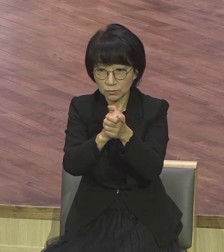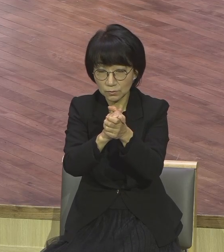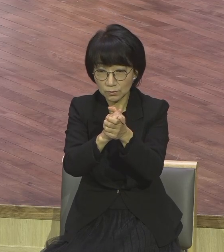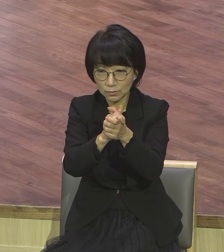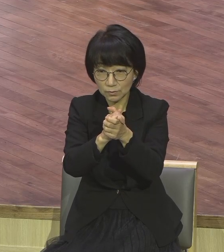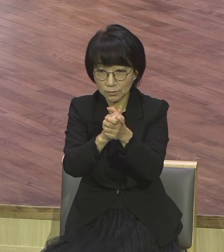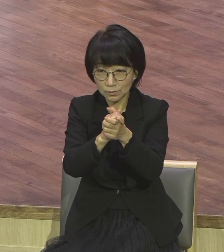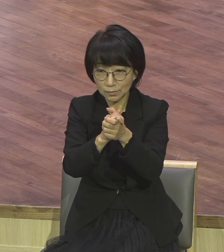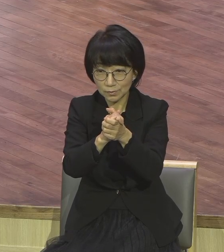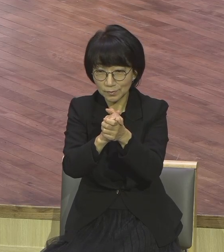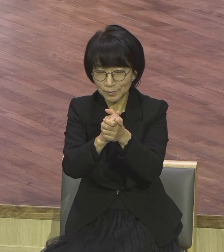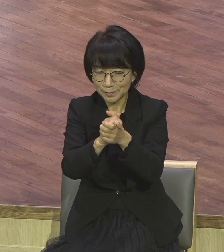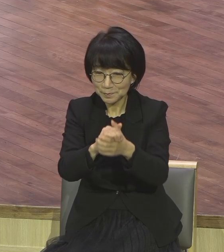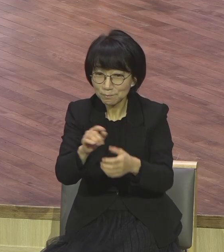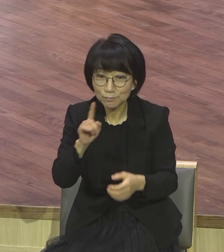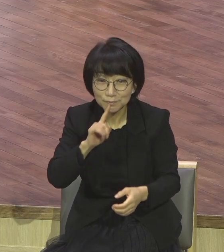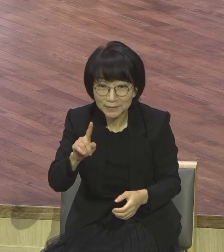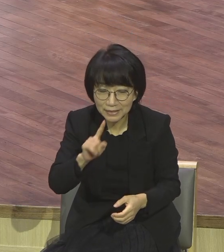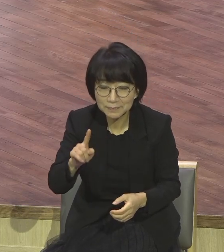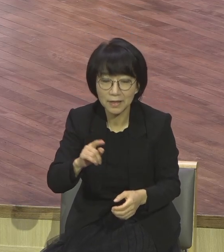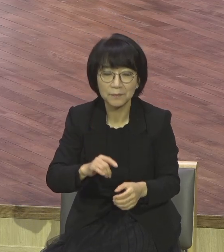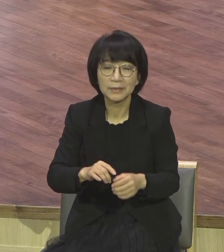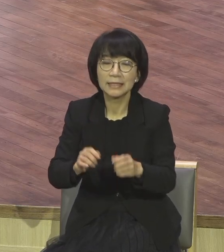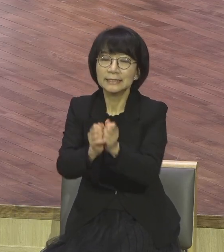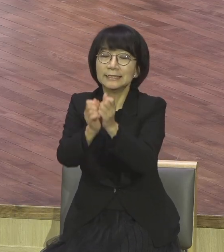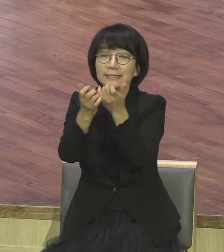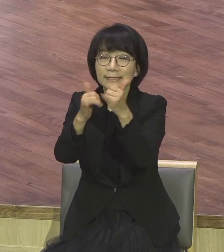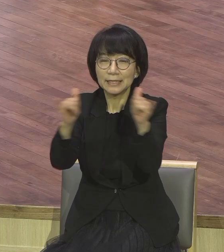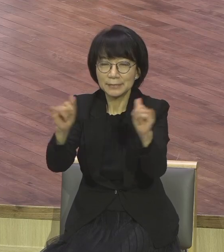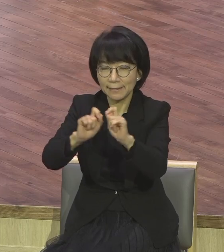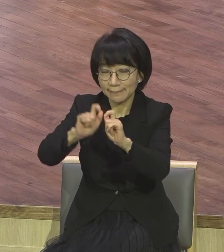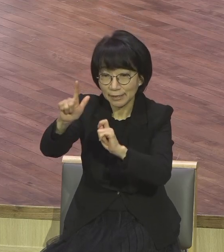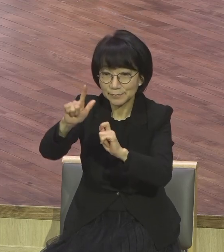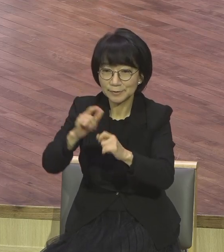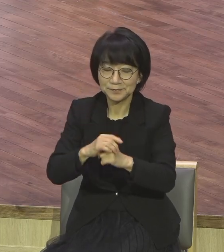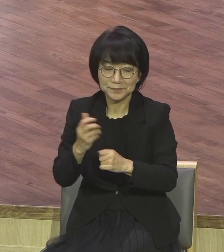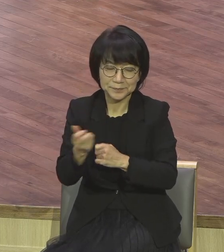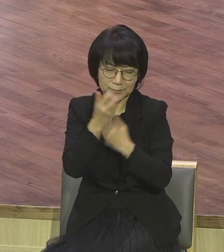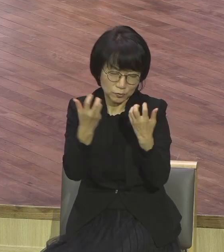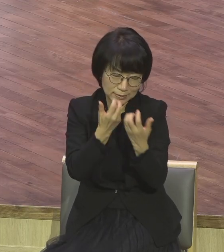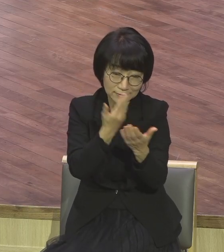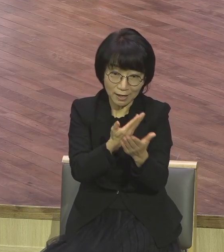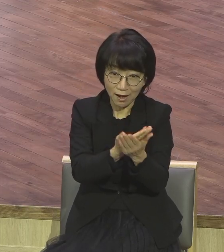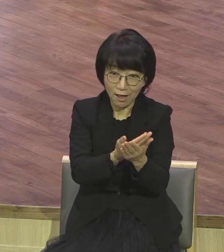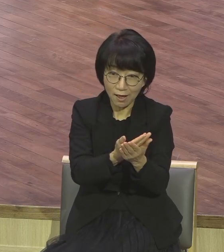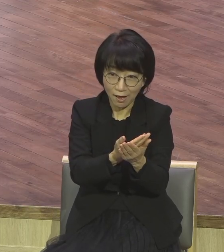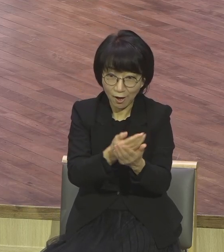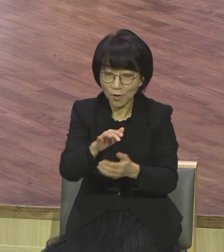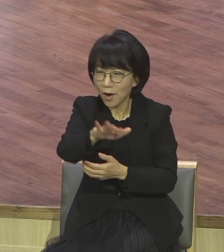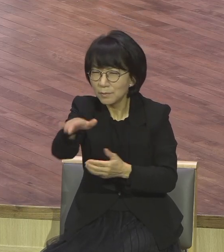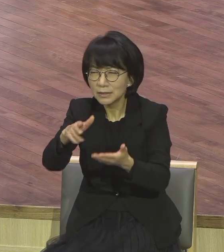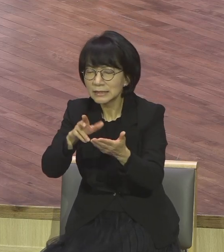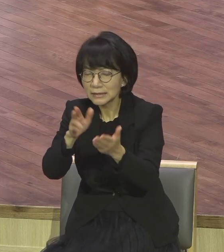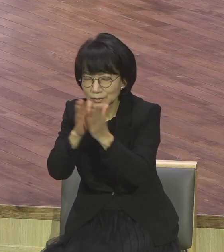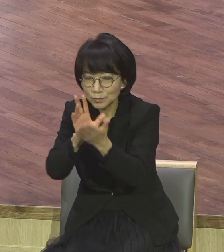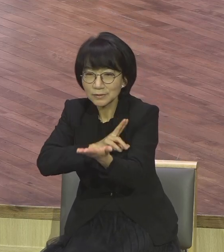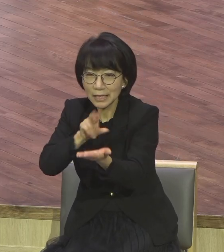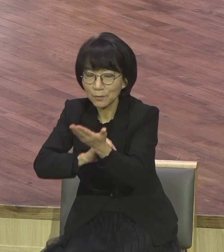그런데 수많은 사람들이 속는 것이죠 그게 뭐냐 우리 성두들 기도 보면 성령 충만 성령 충만 성령 충만은 기도